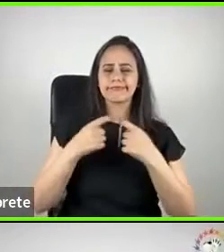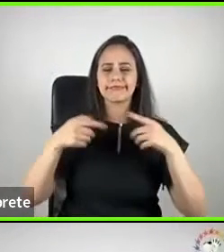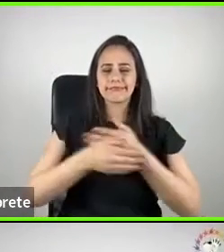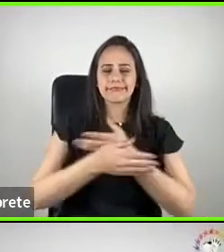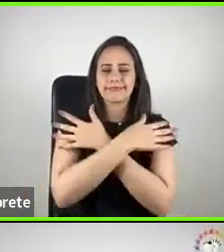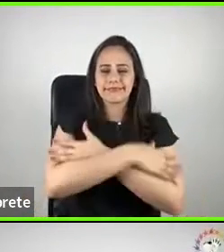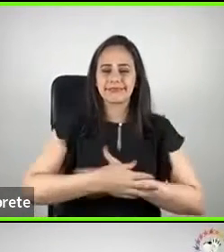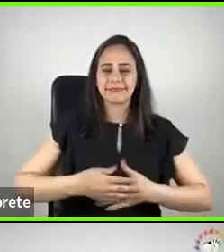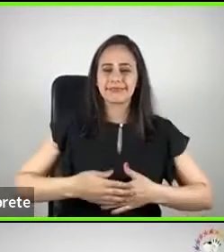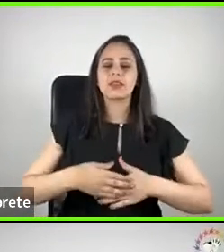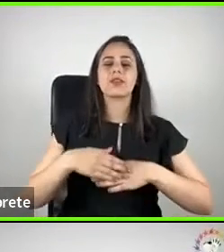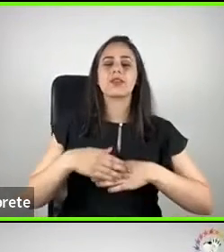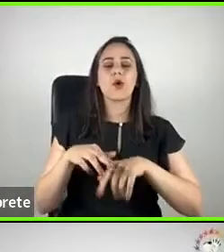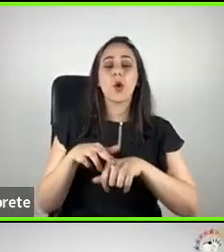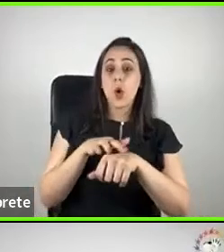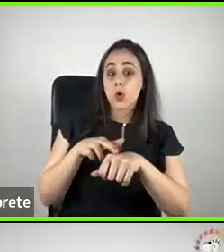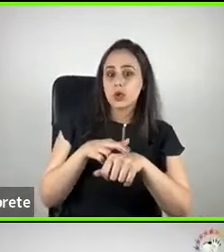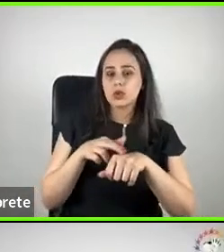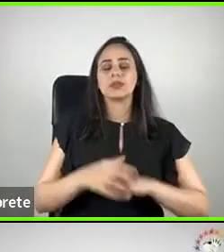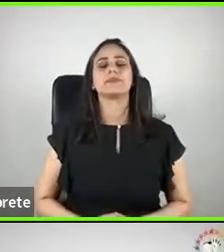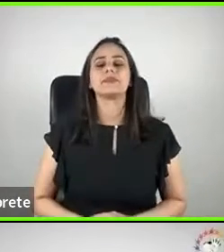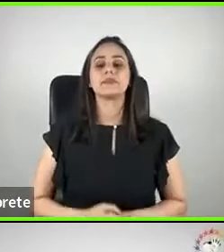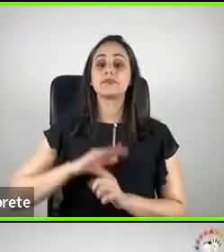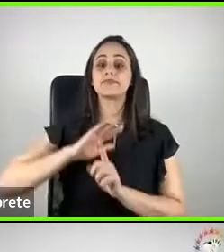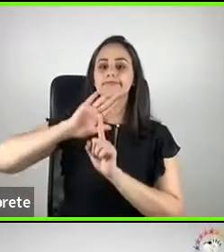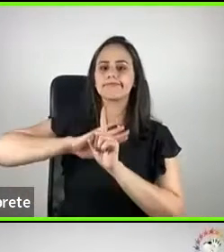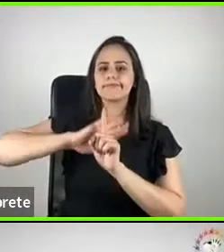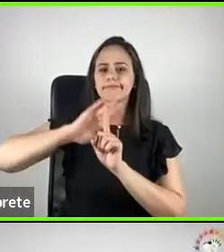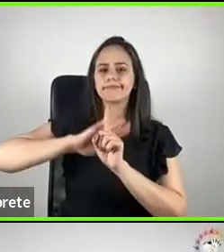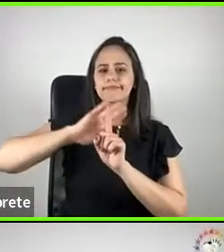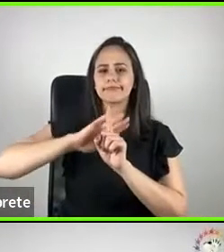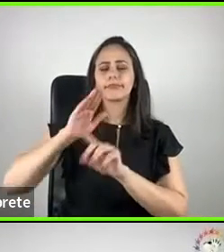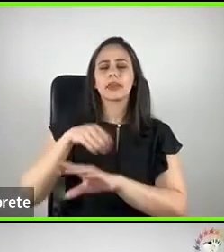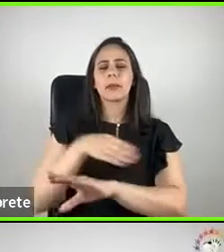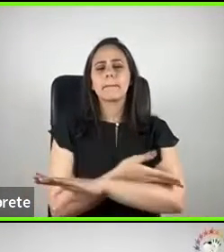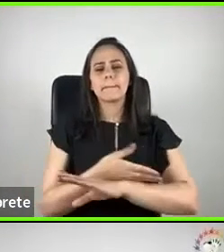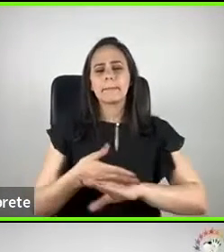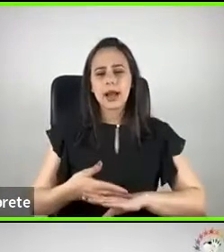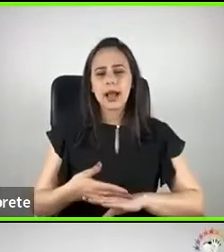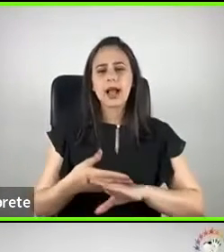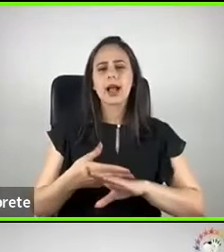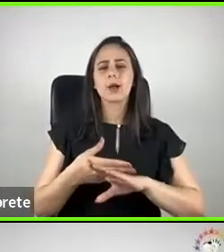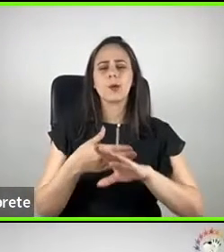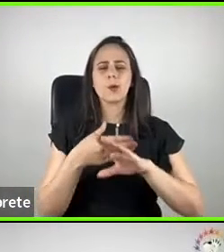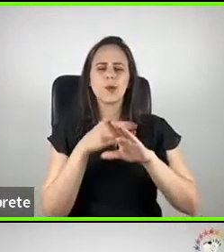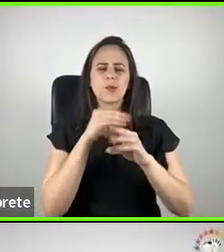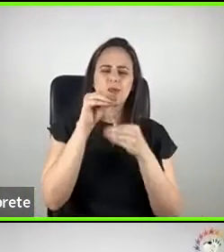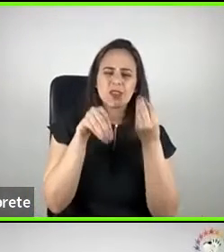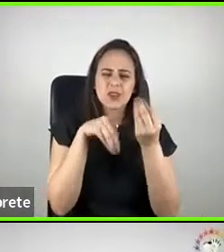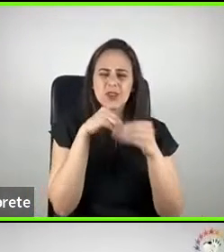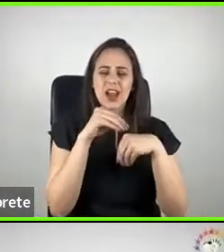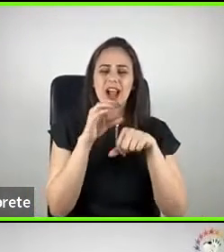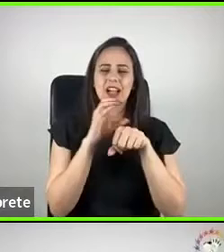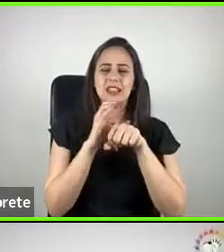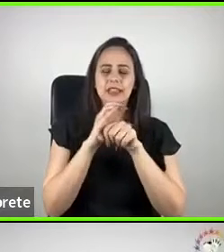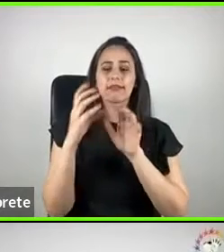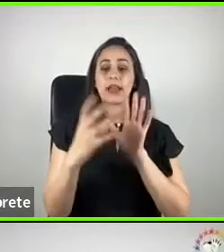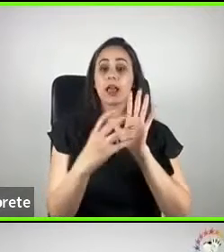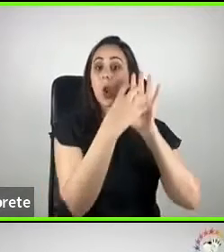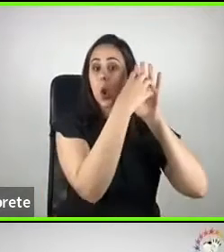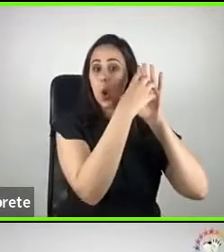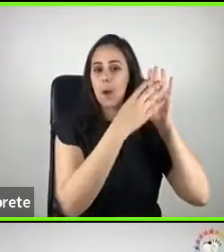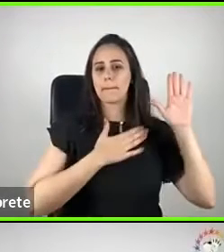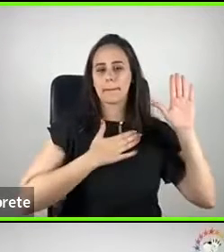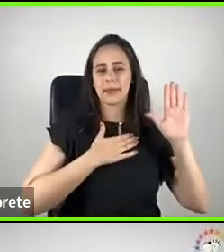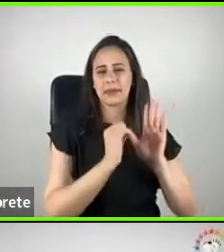estou num fundo gradiente branco e cinza com o logo, meu